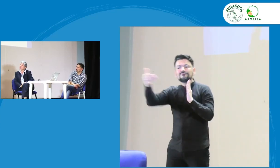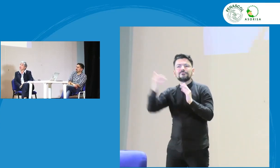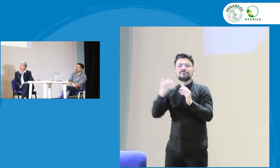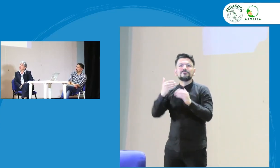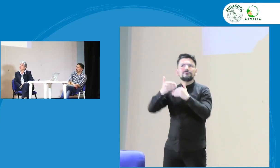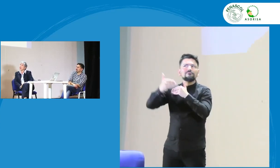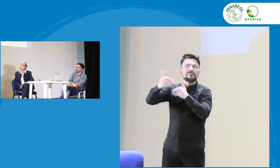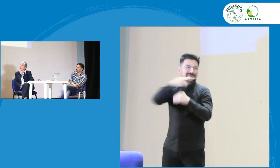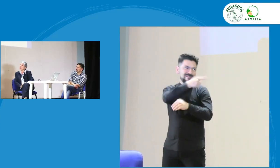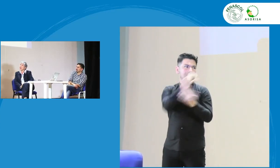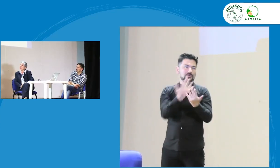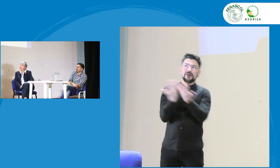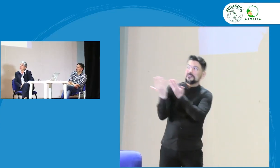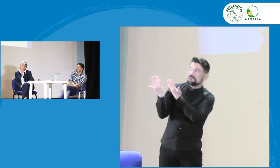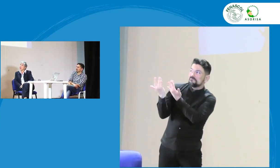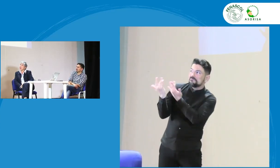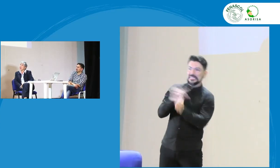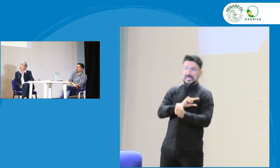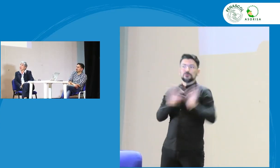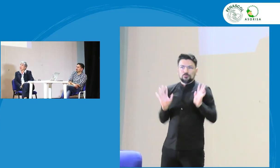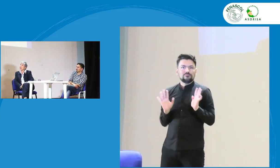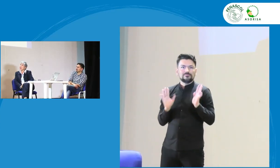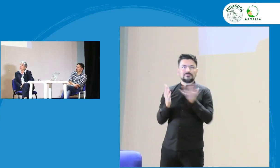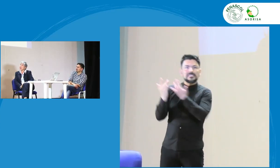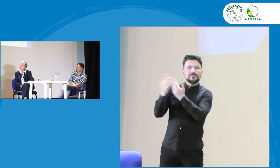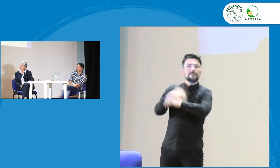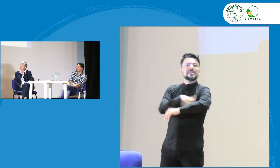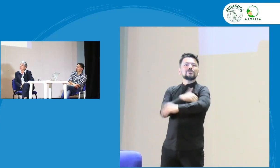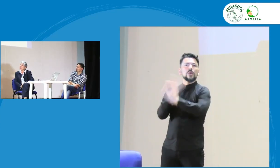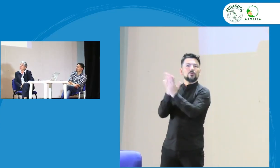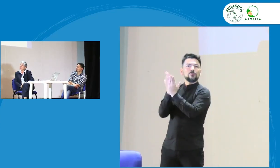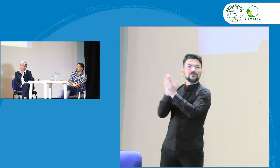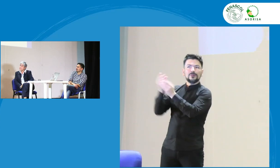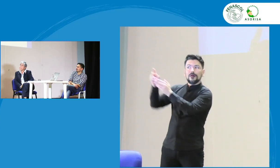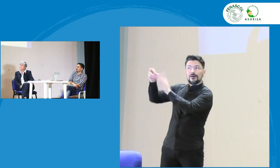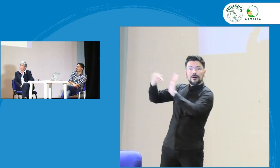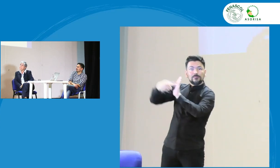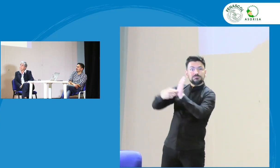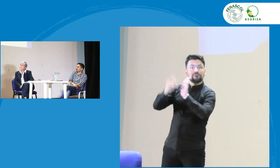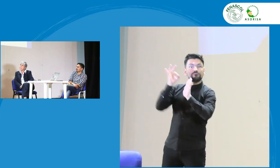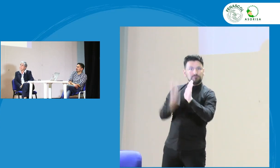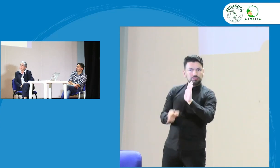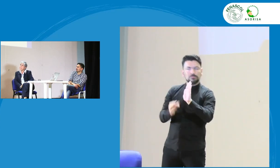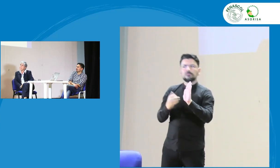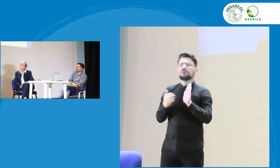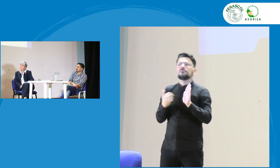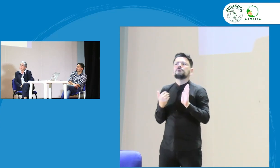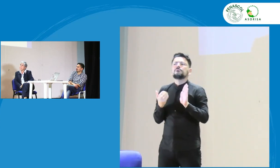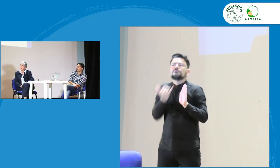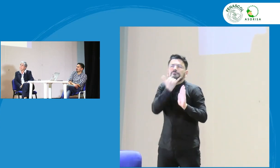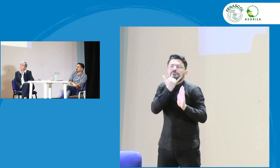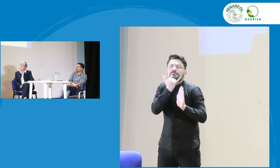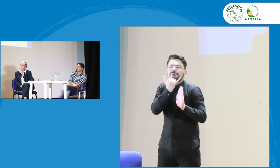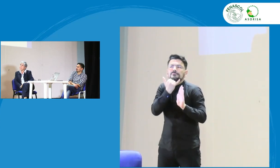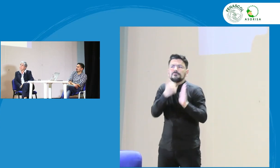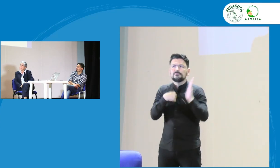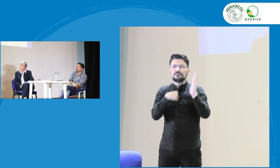No sé, estamos, bueno, a la espera del Ministerio de Educación, para tomar decisiones con respecto a la